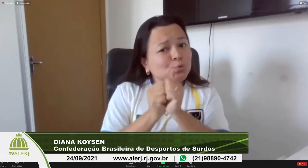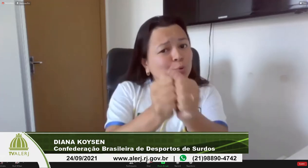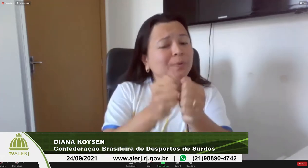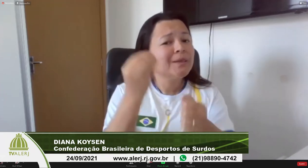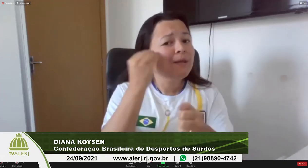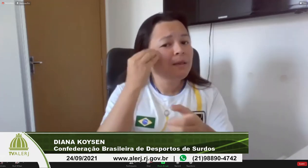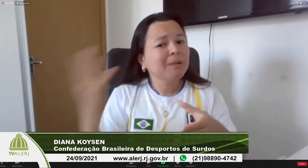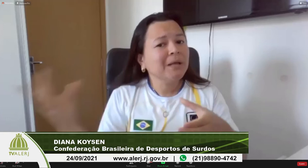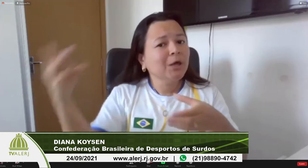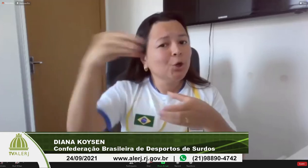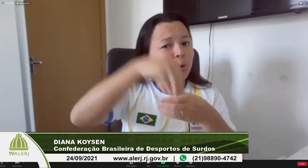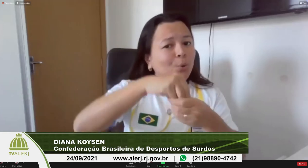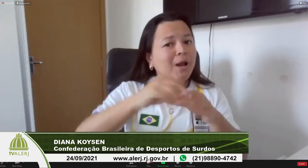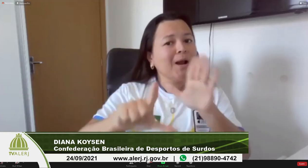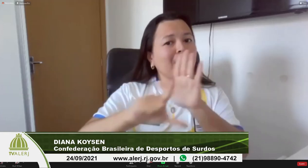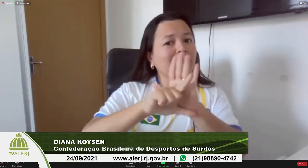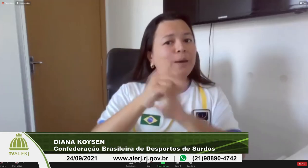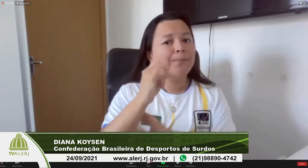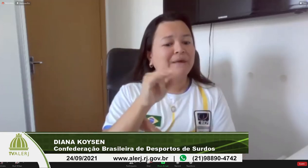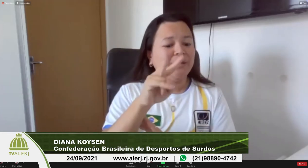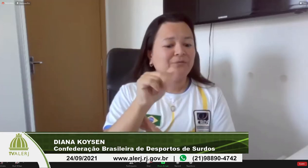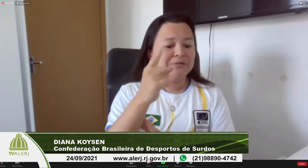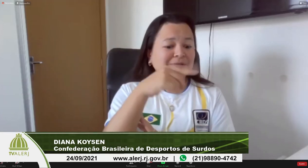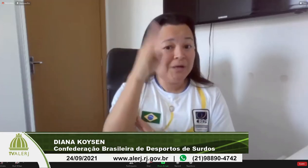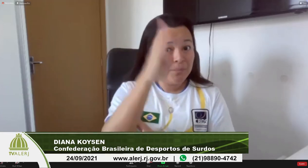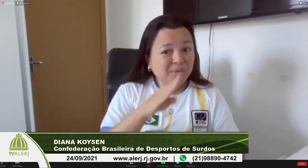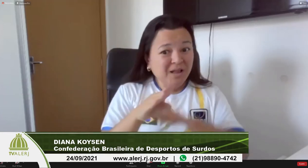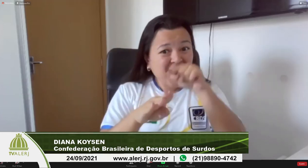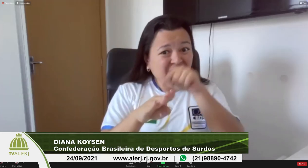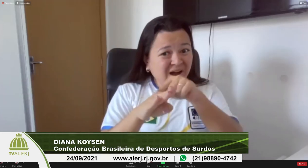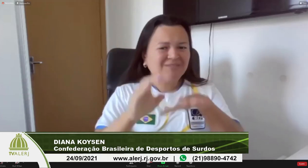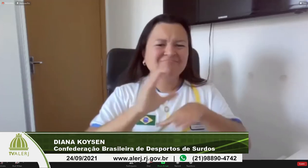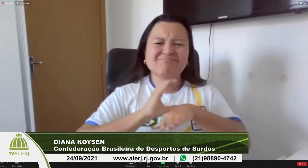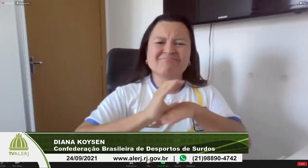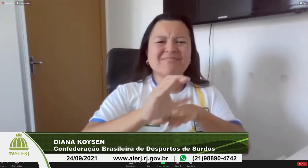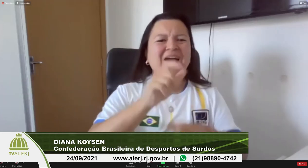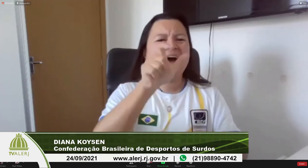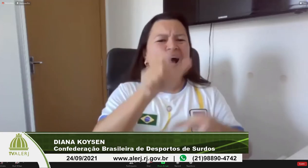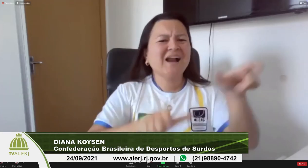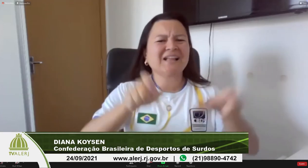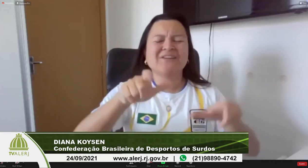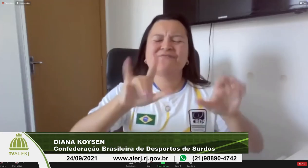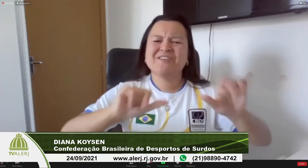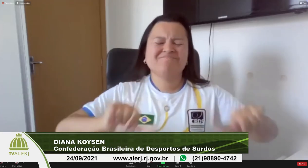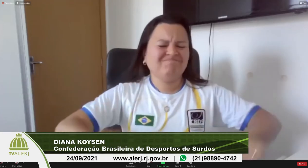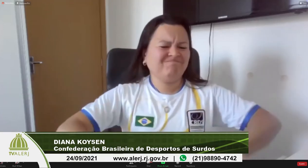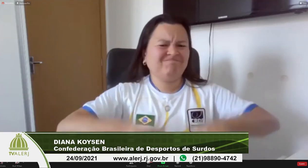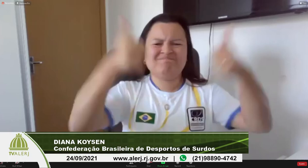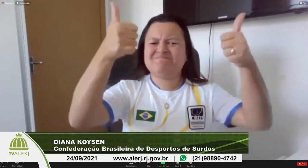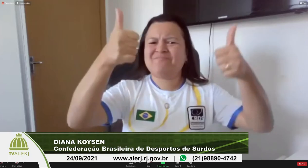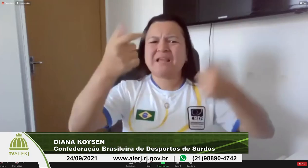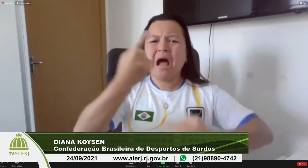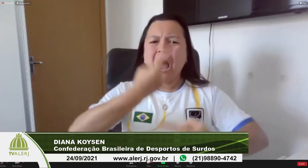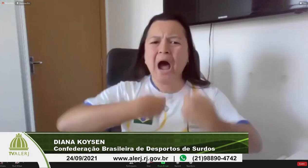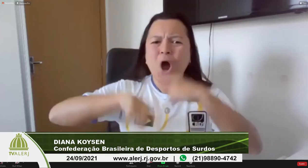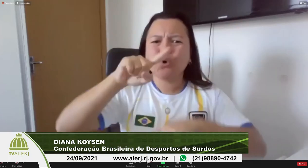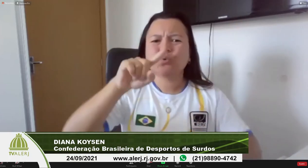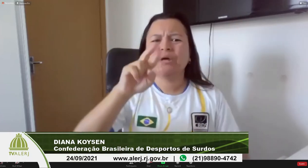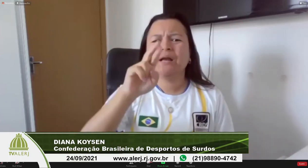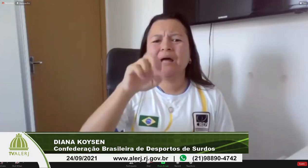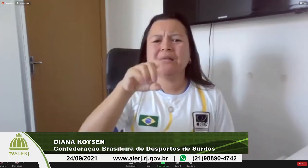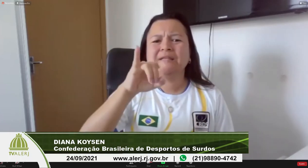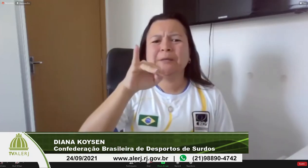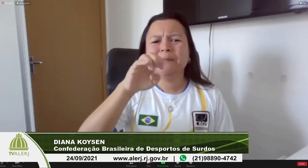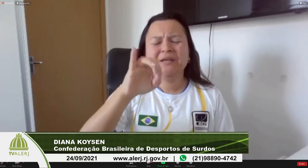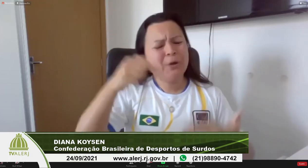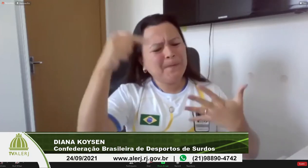é algo muito sério a gente tem deputados aí a exemplo do deputado Hugo Leal que o grande parceiro nosso que tem nos ajudado mas a